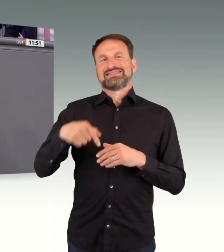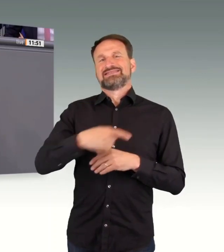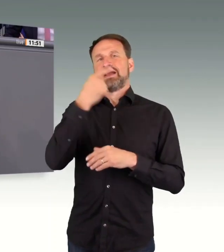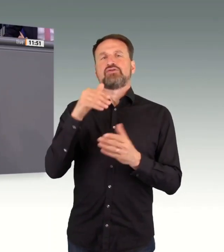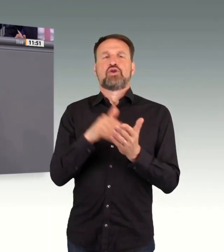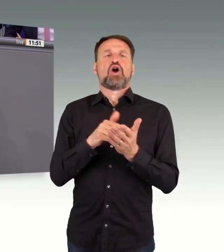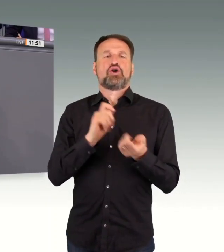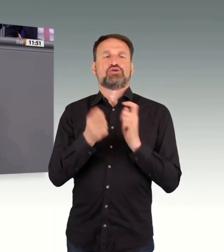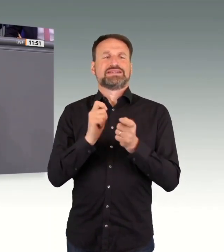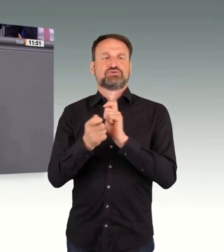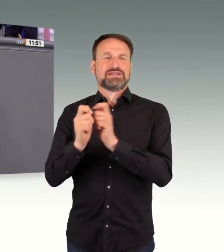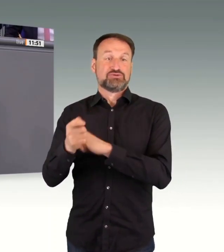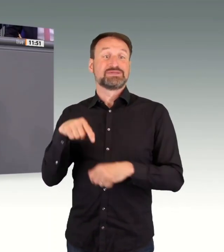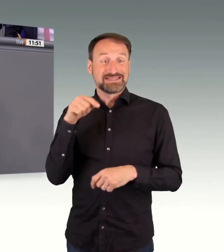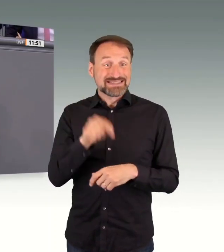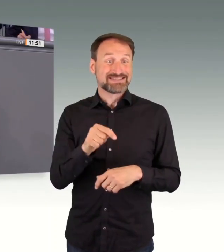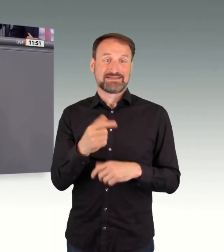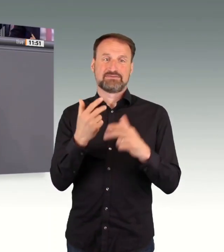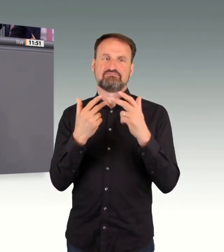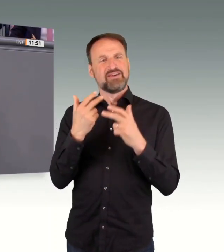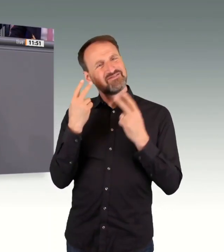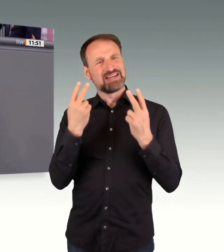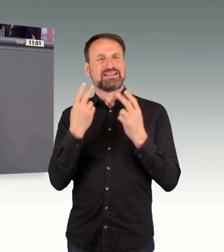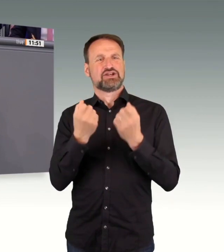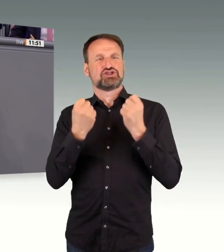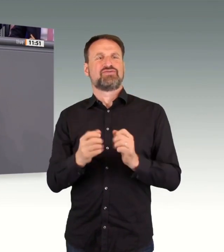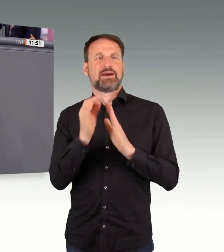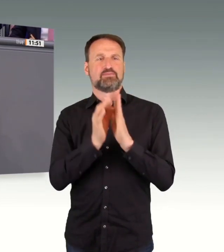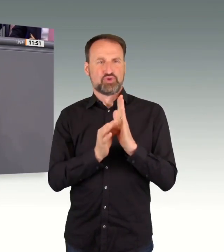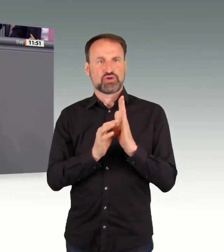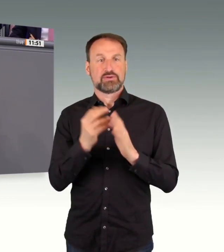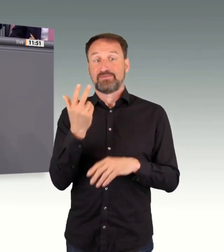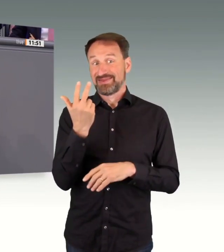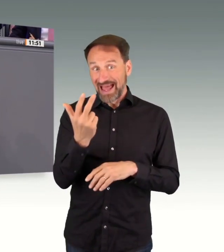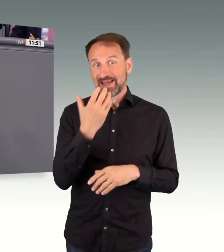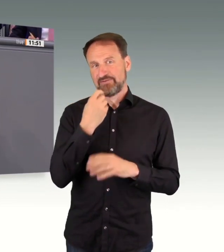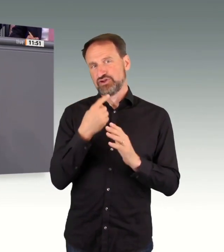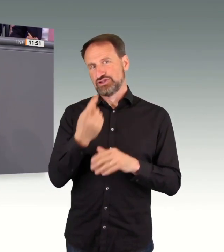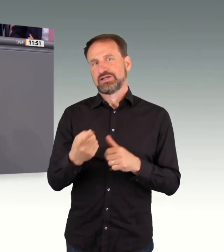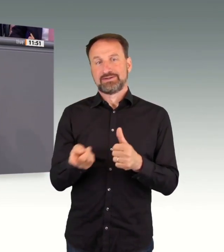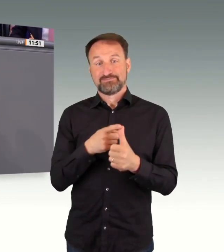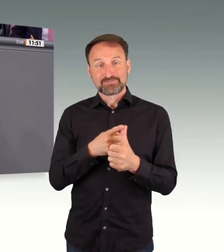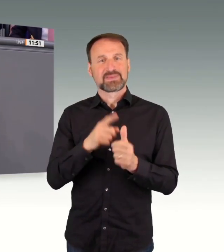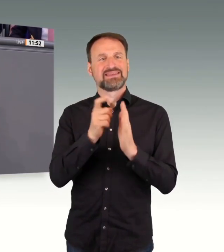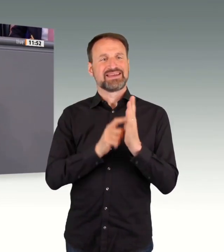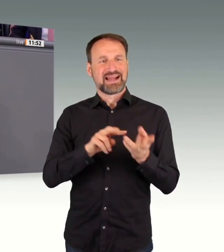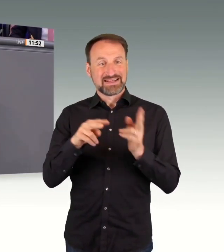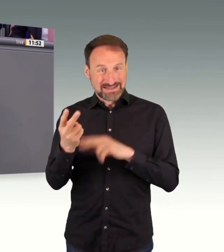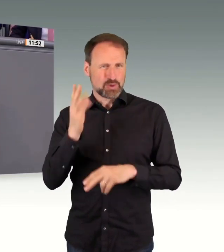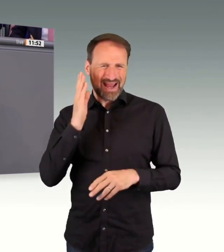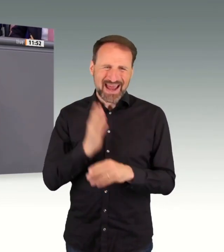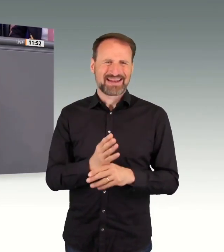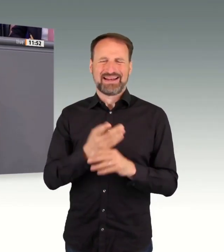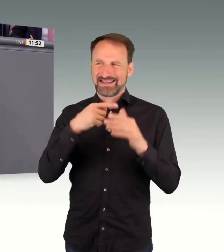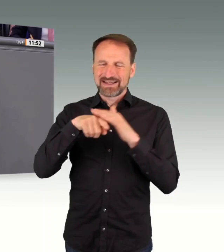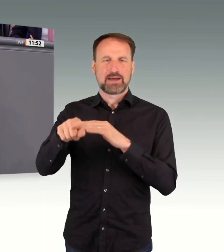schnellstmöglich digitalisiert werden. Der Kollege Kula hat es ja auch gesagt. Während der Pandemie haben wir gesehen, dass das funktionieren kann. Das